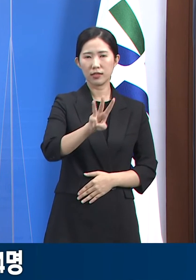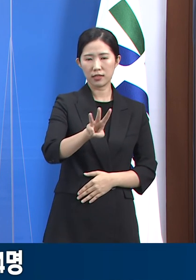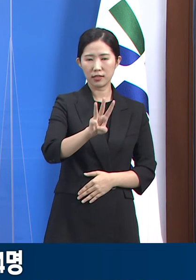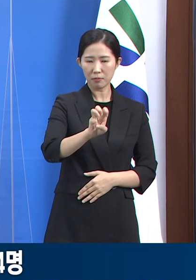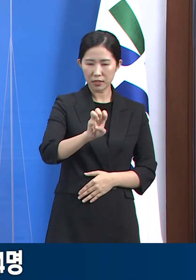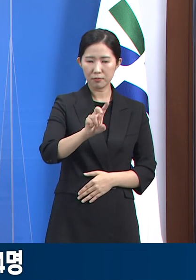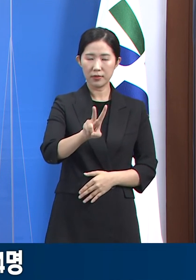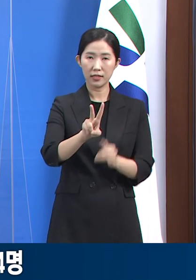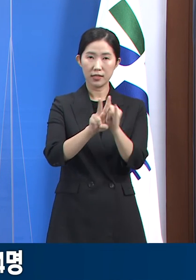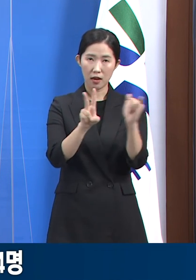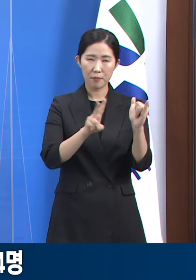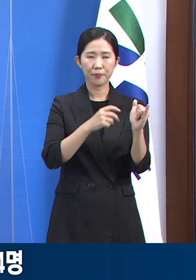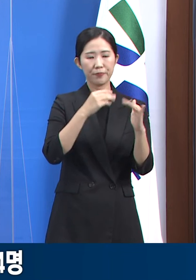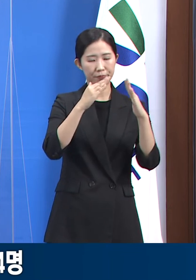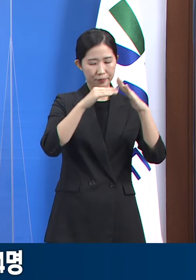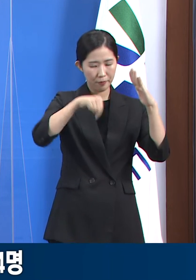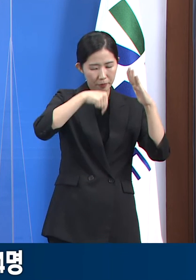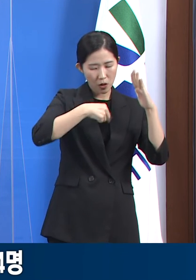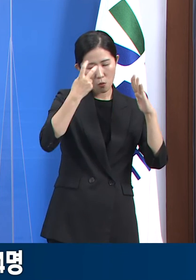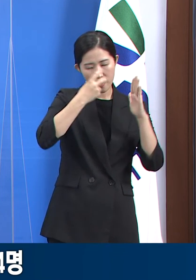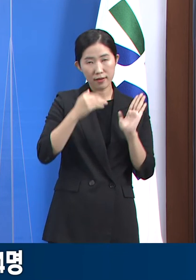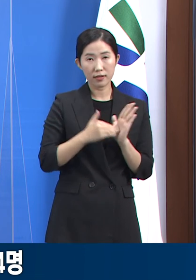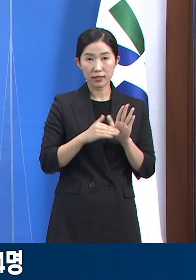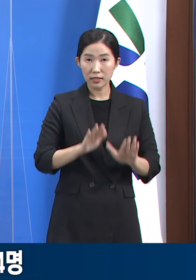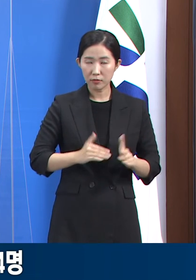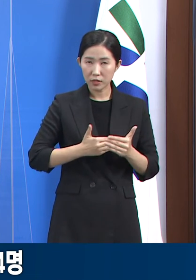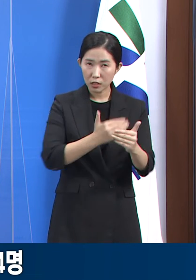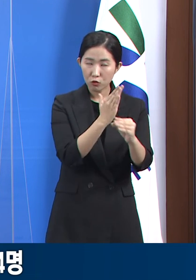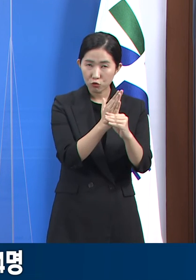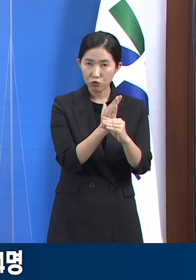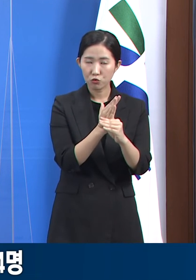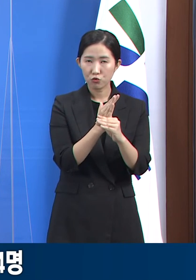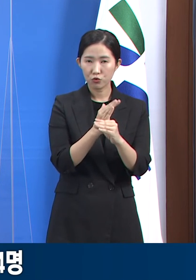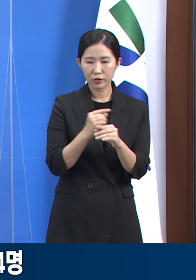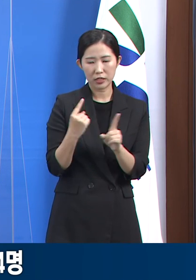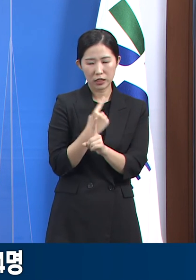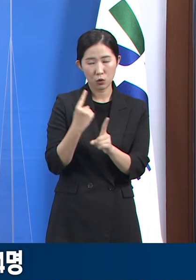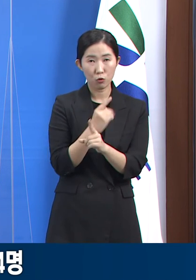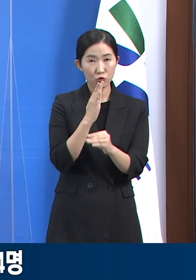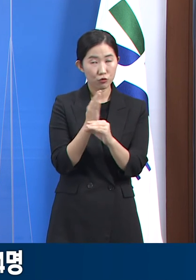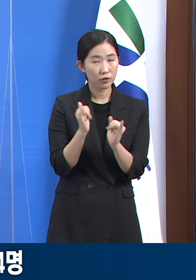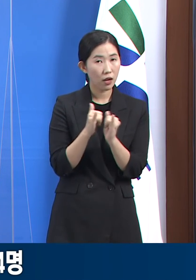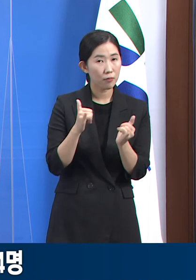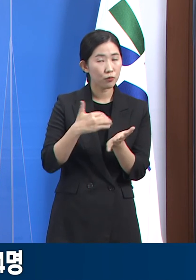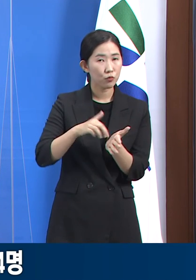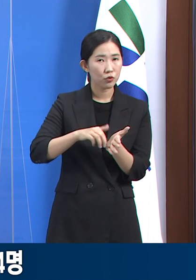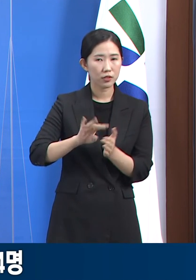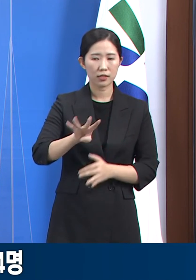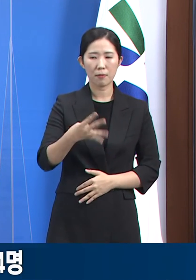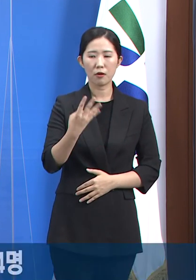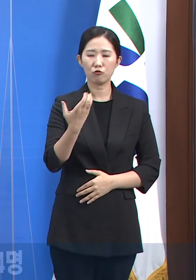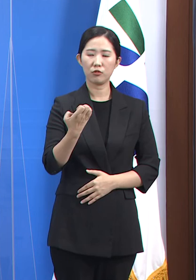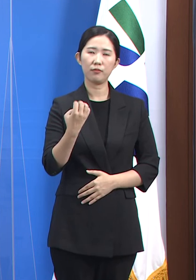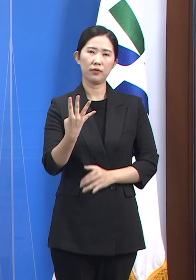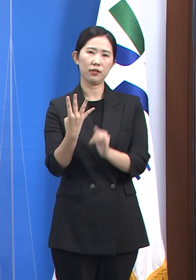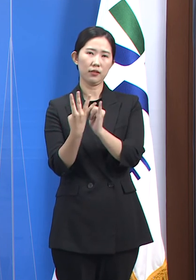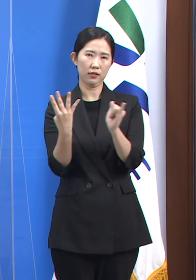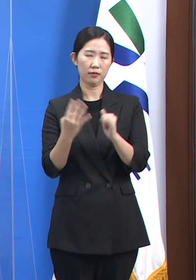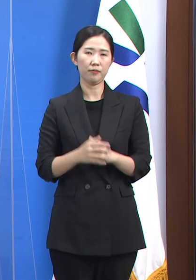프로그램을 활용하여 관리를 받았으며 현재 진행 중인 재택치료 완료 치료 인원은 494명입니다.